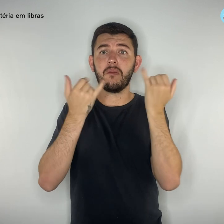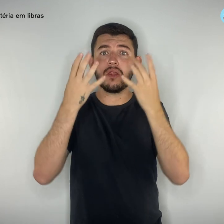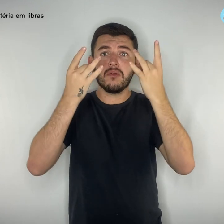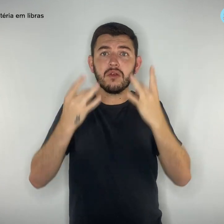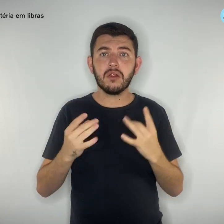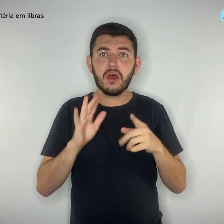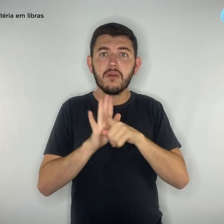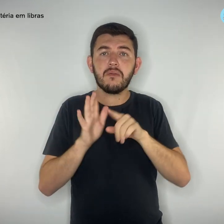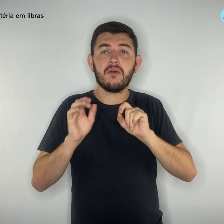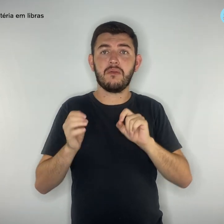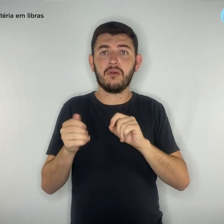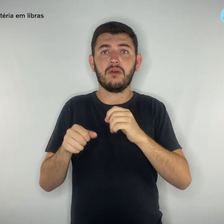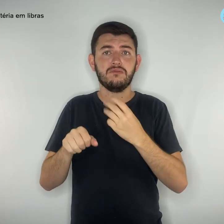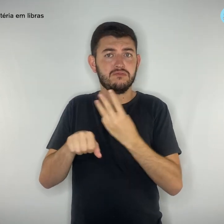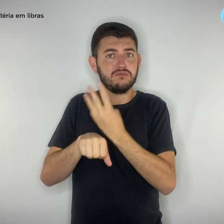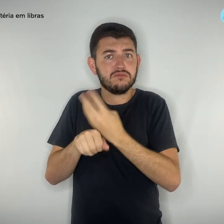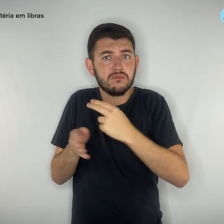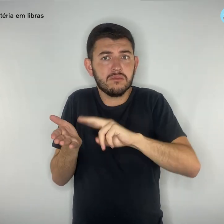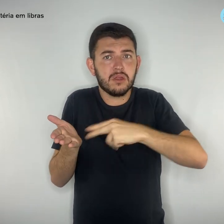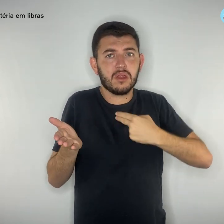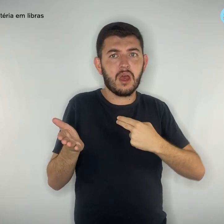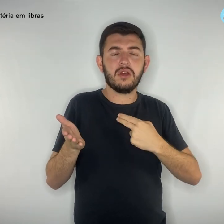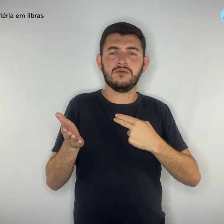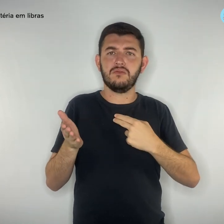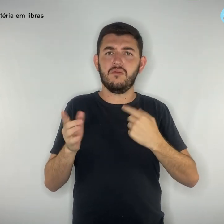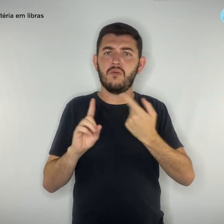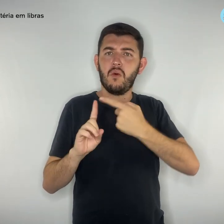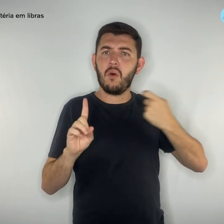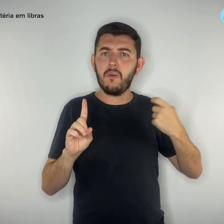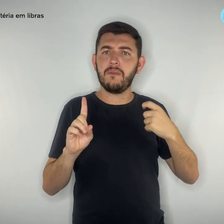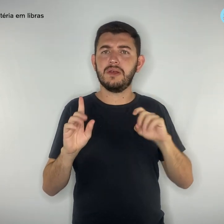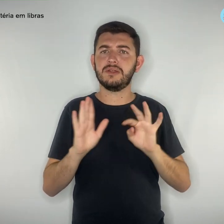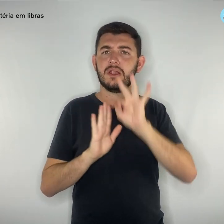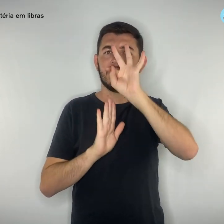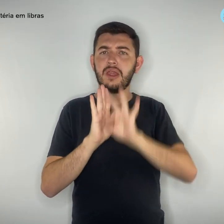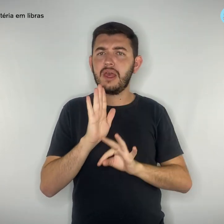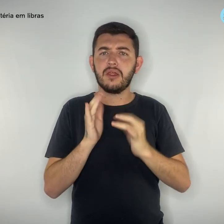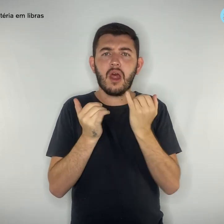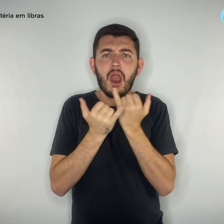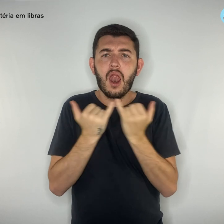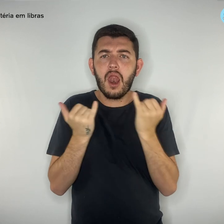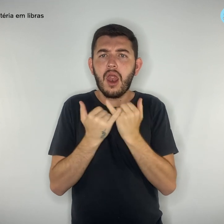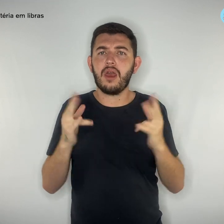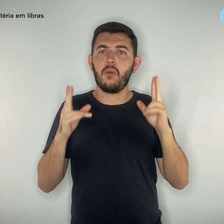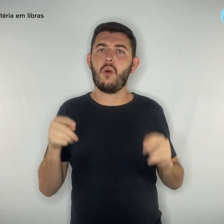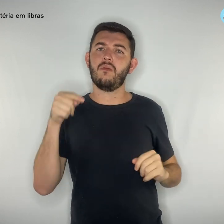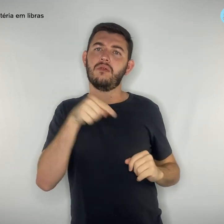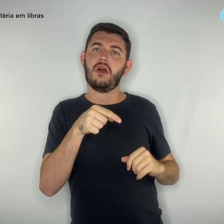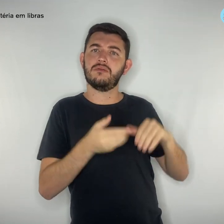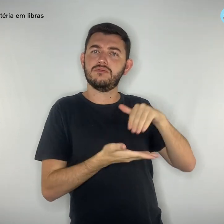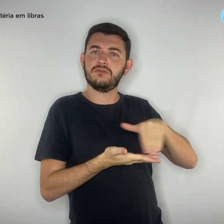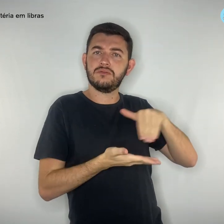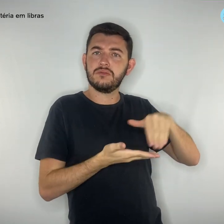utilizado pelos golpistas é semelhante ao que o próprio escritório envia aos